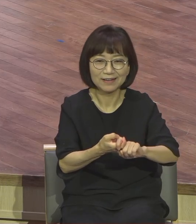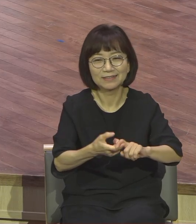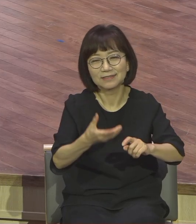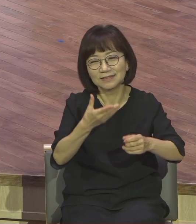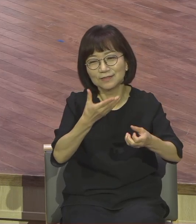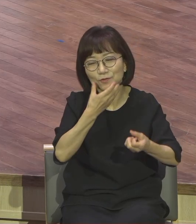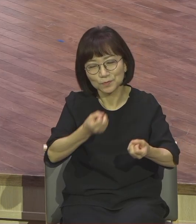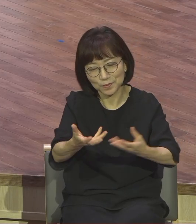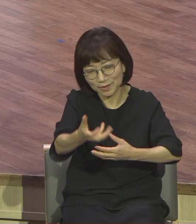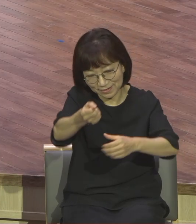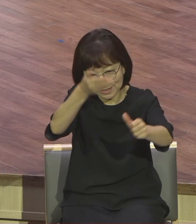원리스 누려야지.